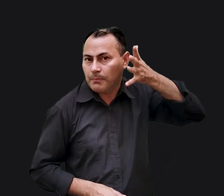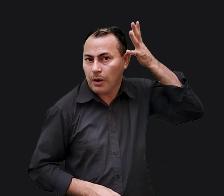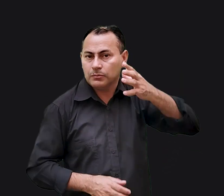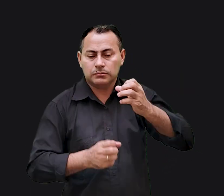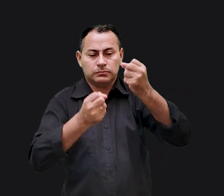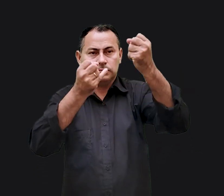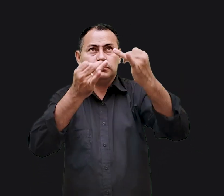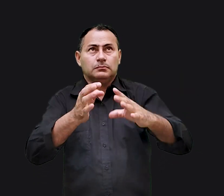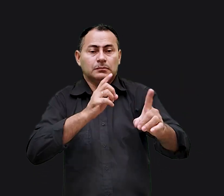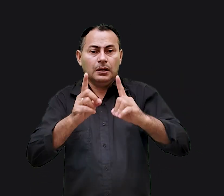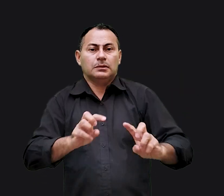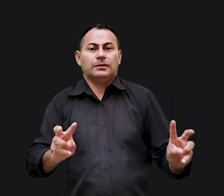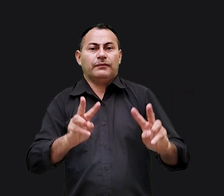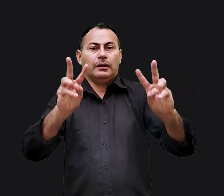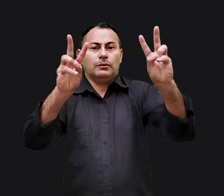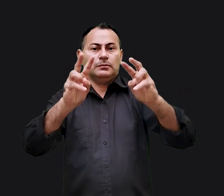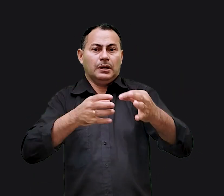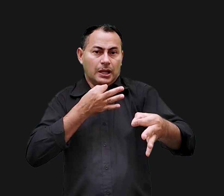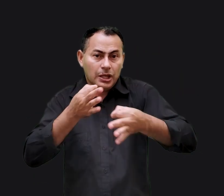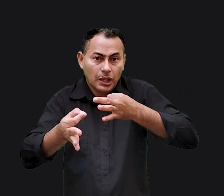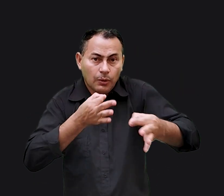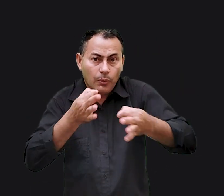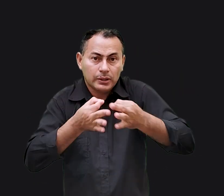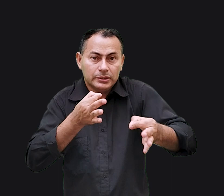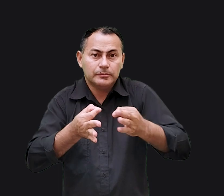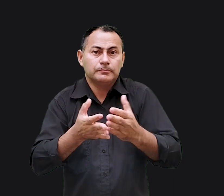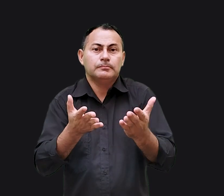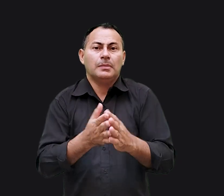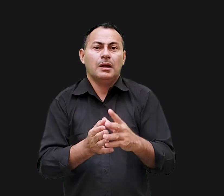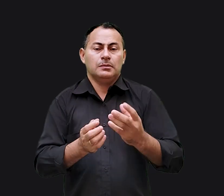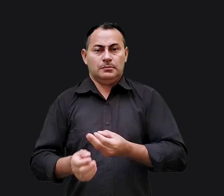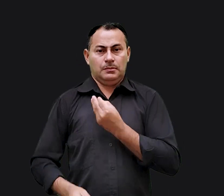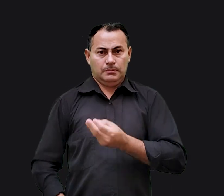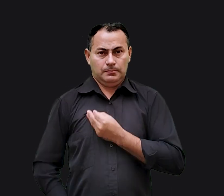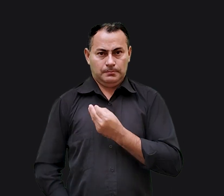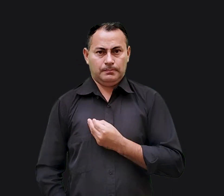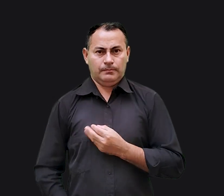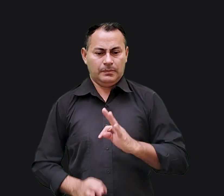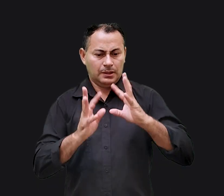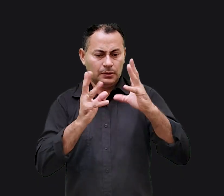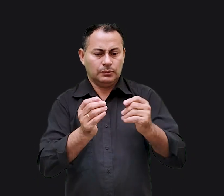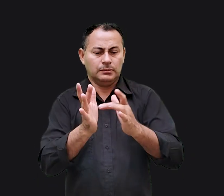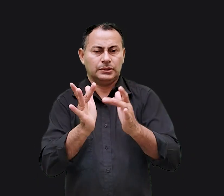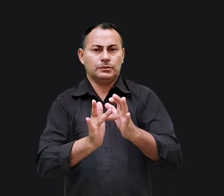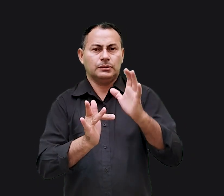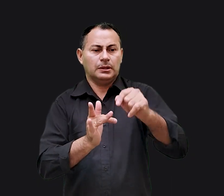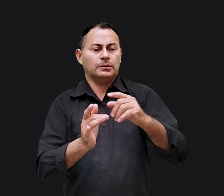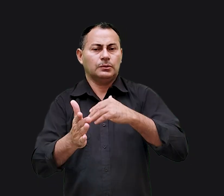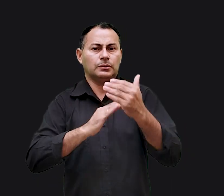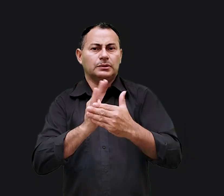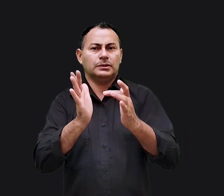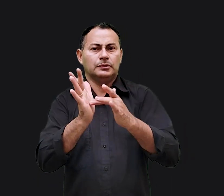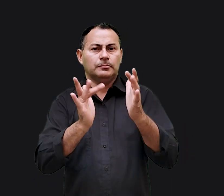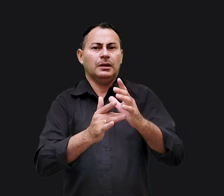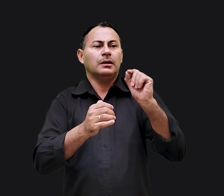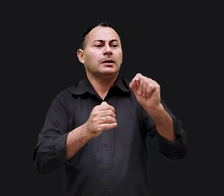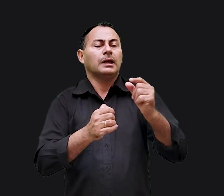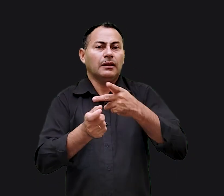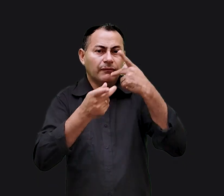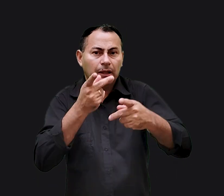seus sermões, parábolas, diálogos, dos seus valores, atitudes, enfim, da sua vida. Tudo que Jesus é, tudo que Jesus faz